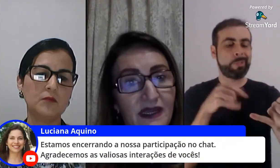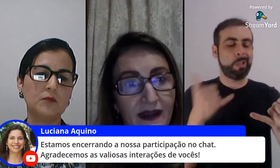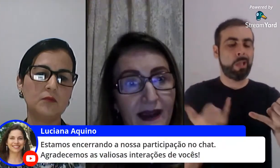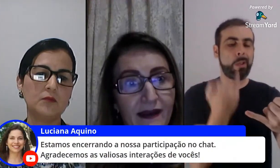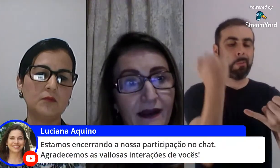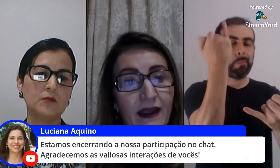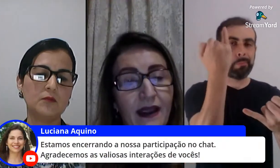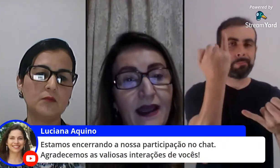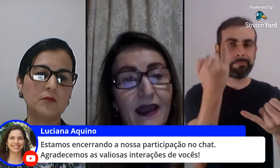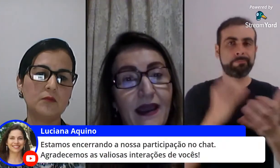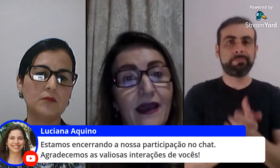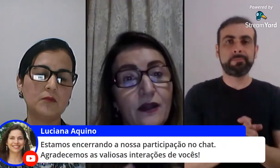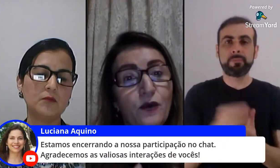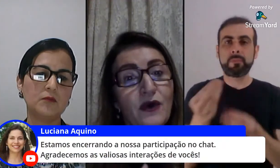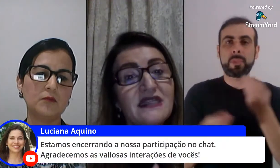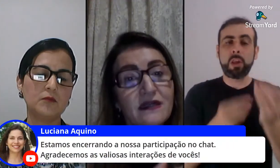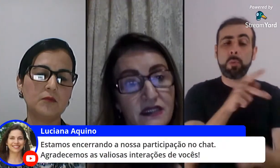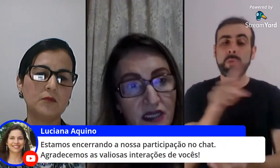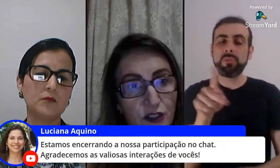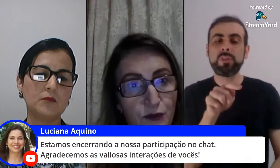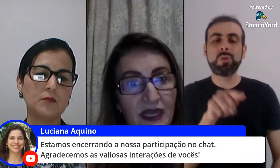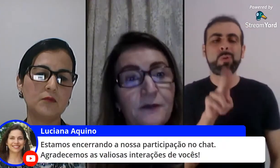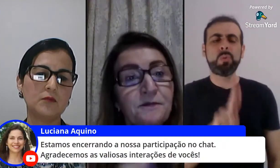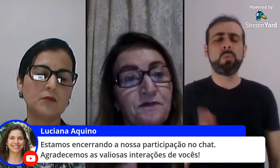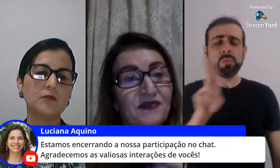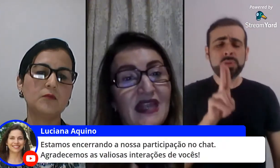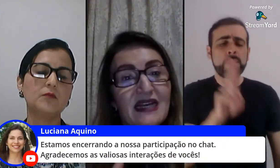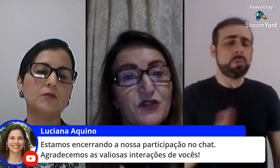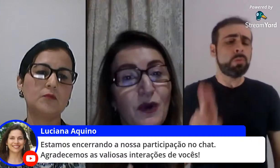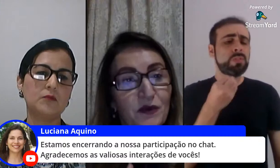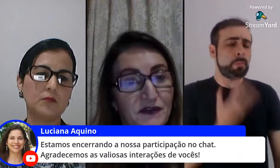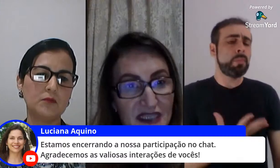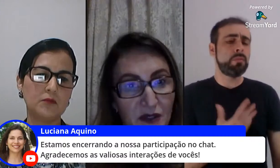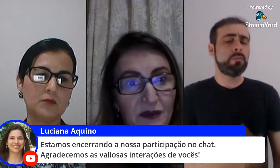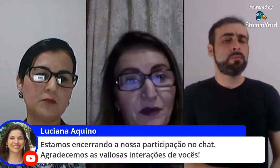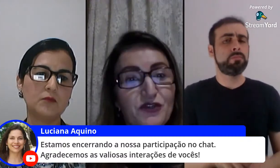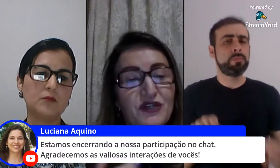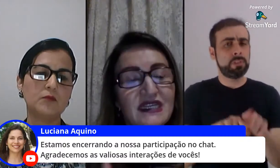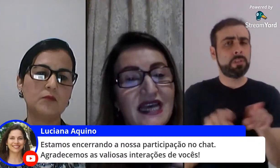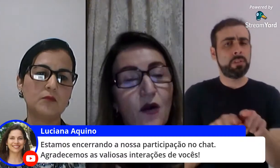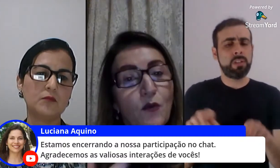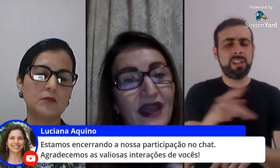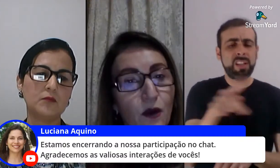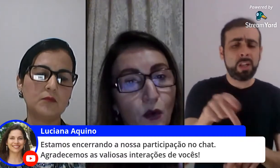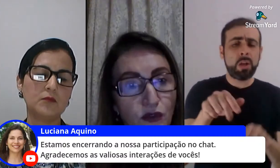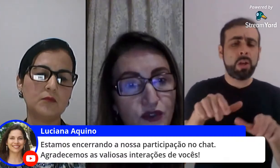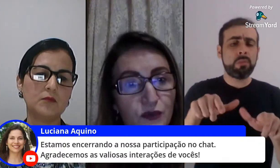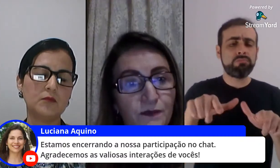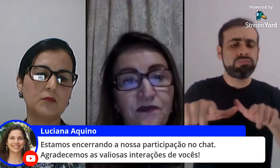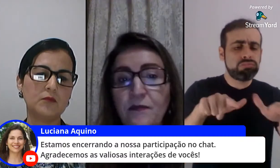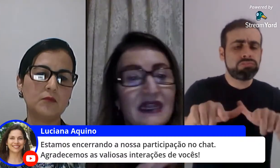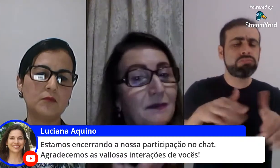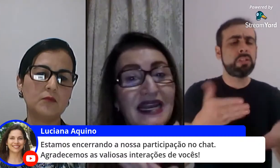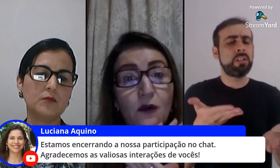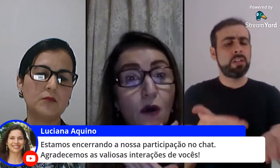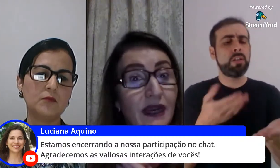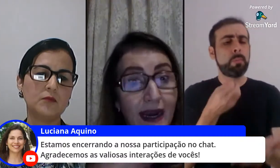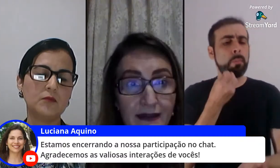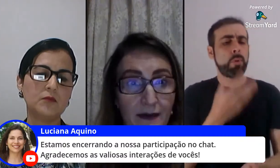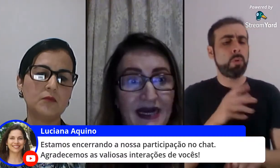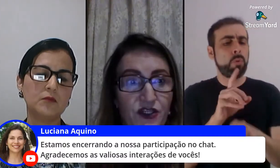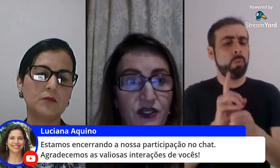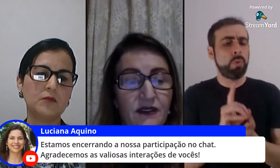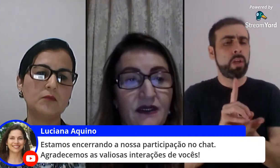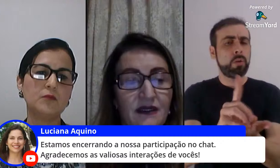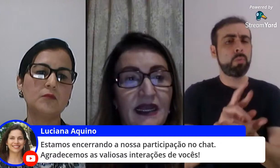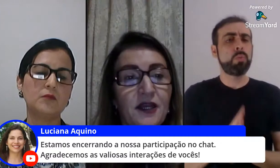ferramenta do brincar no exercício da sua profissão pode utilizar como recurso para trabalhar